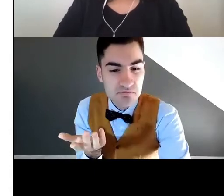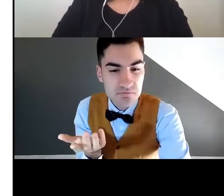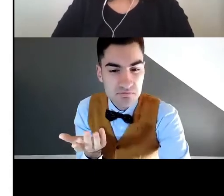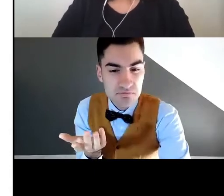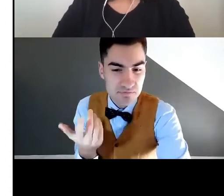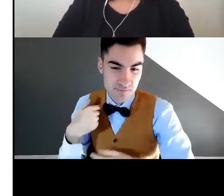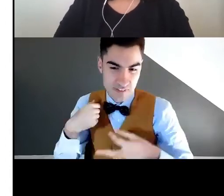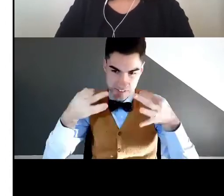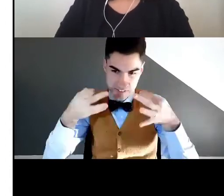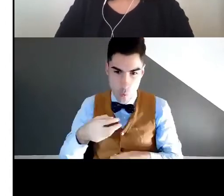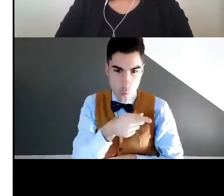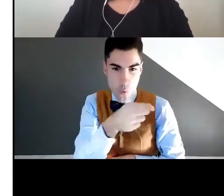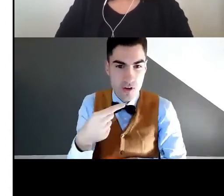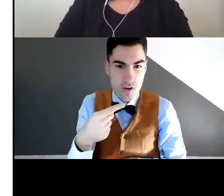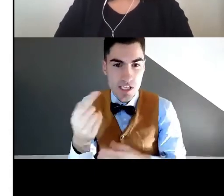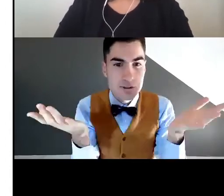film preferito?